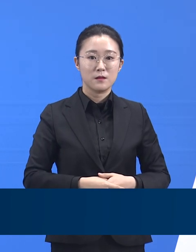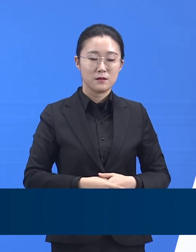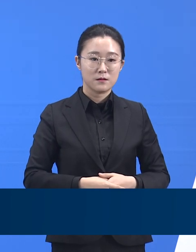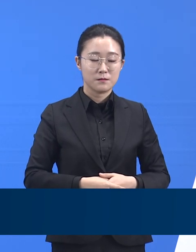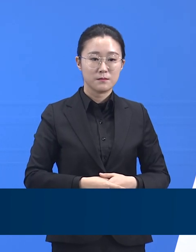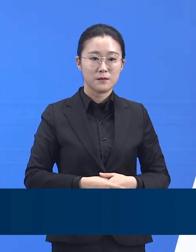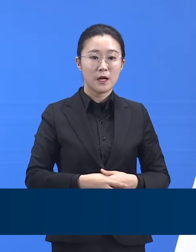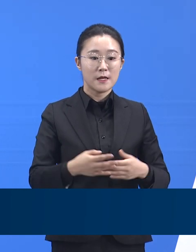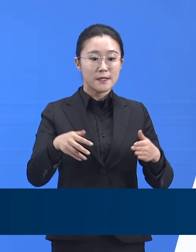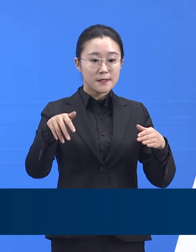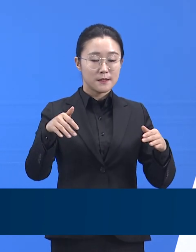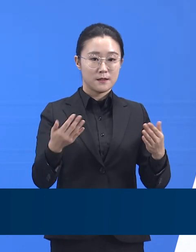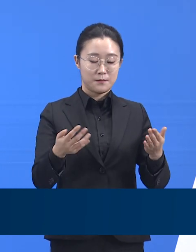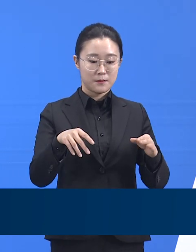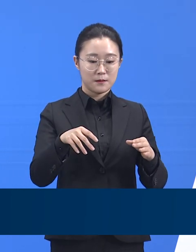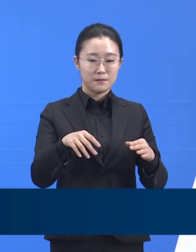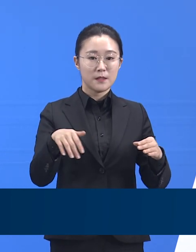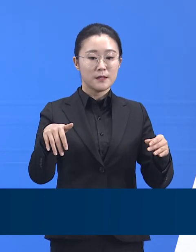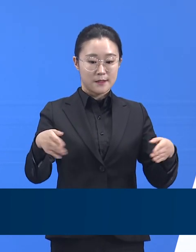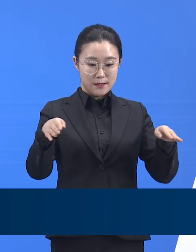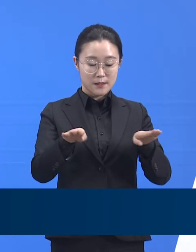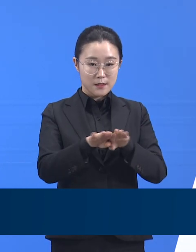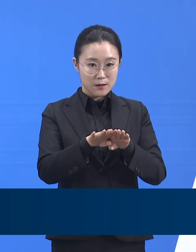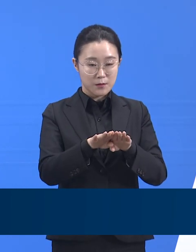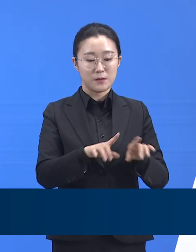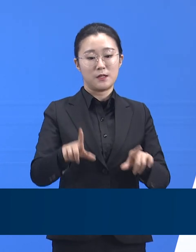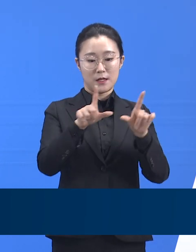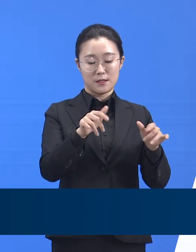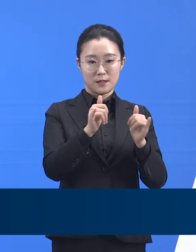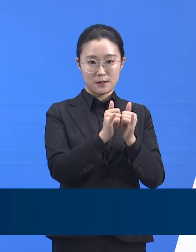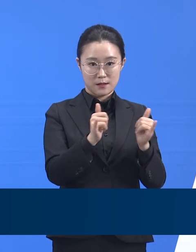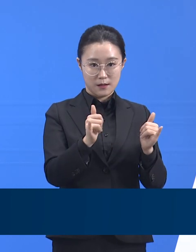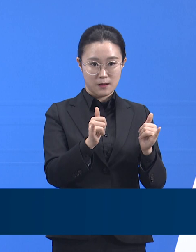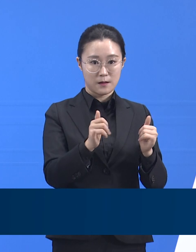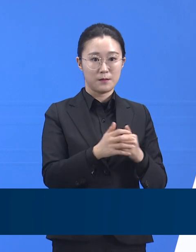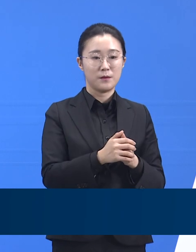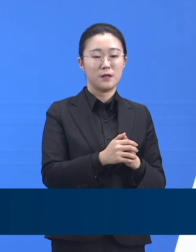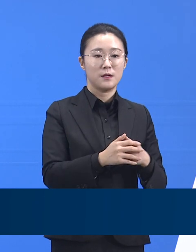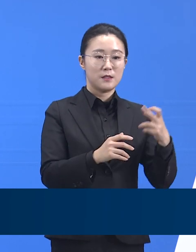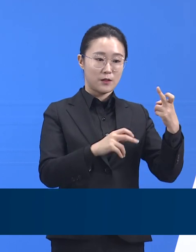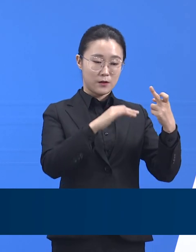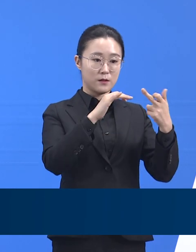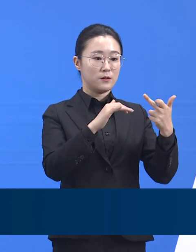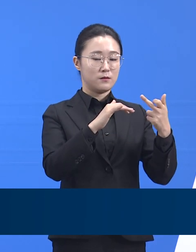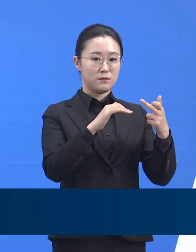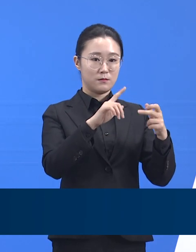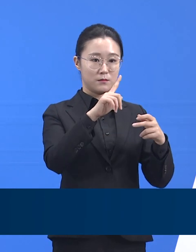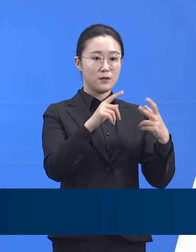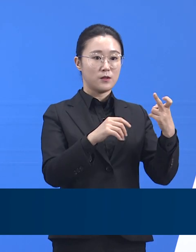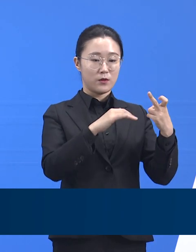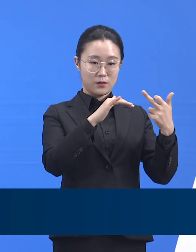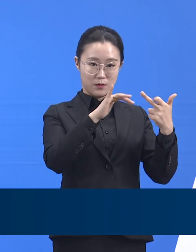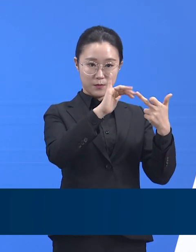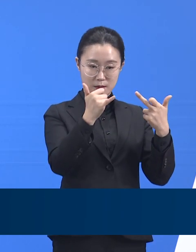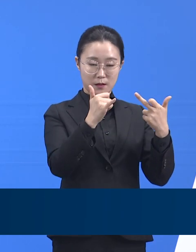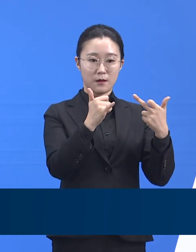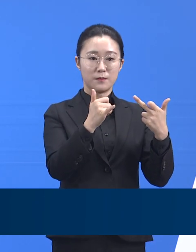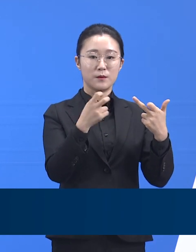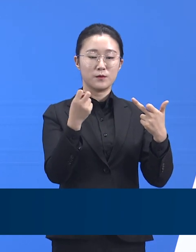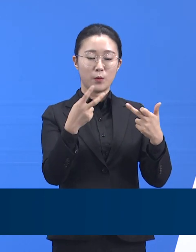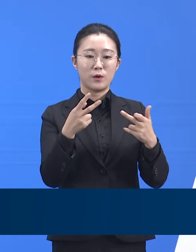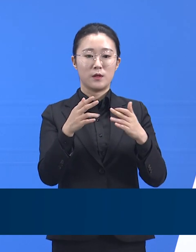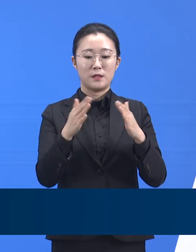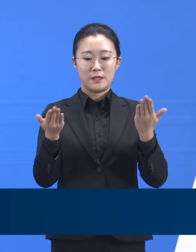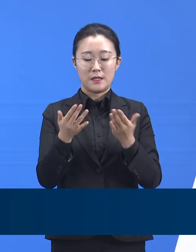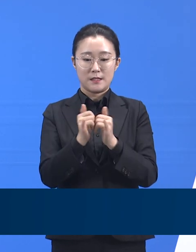중에서 7명, 가족 1명 등 지금까지 25명이 확진 판정을 받았습니다. 확진자가